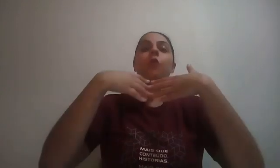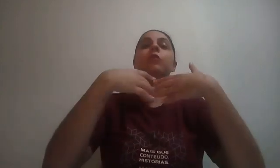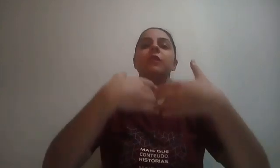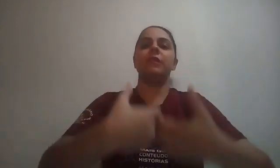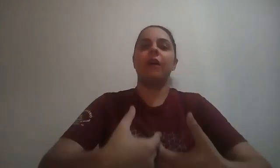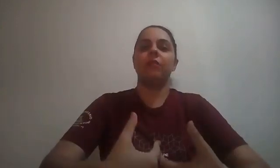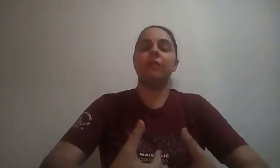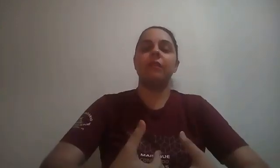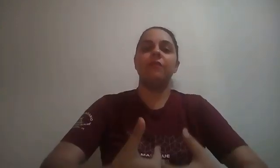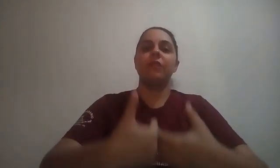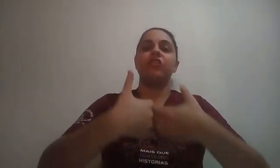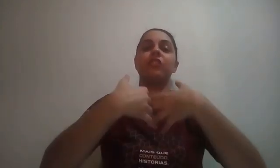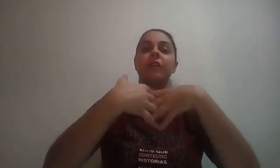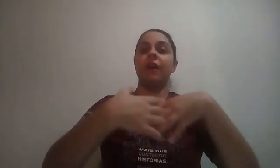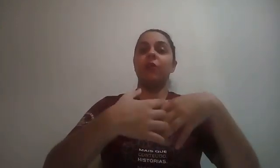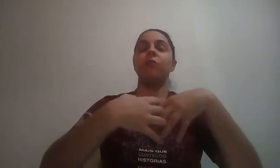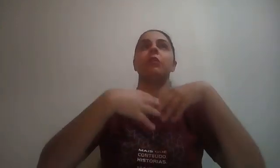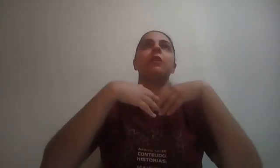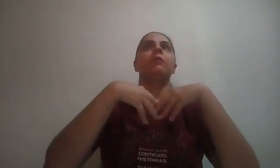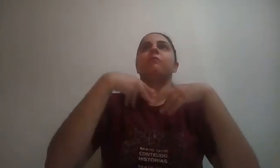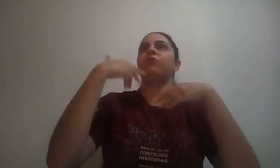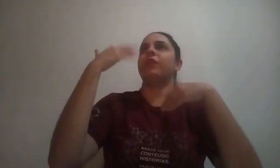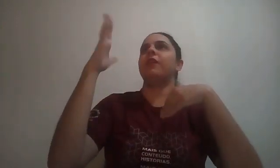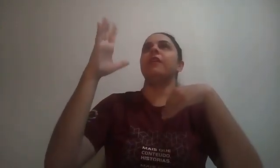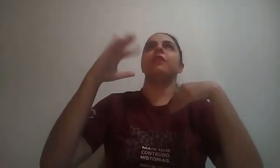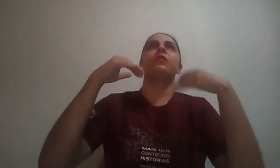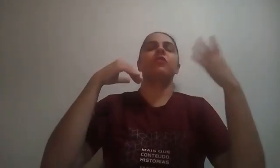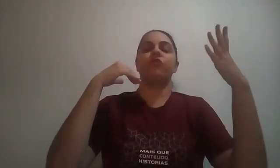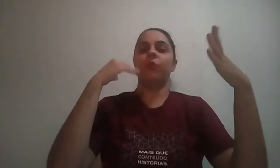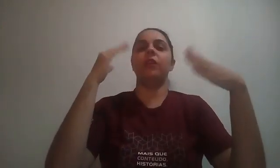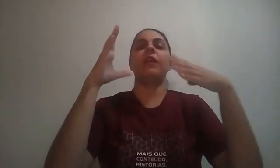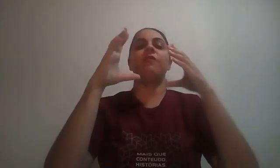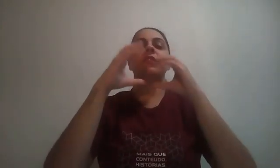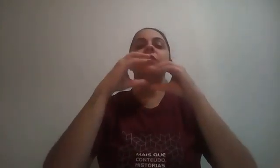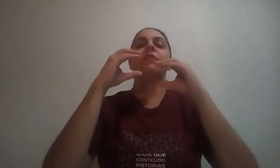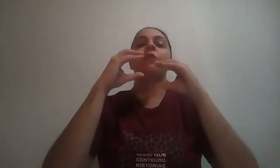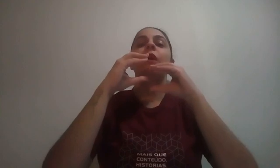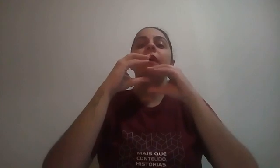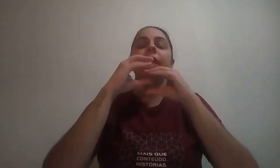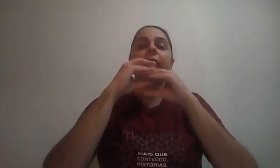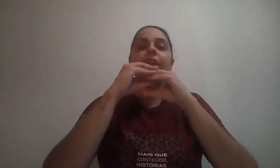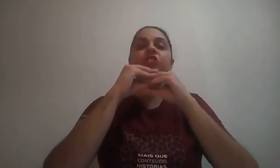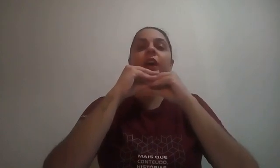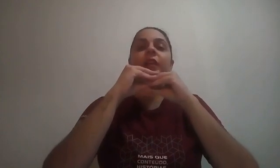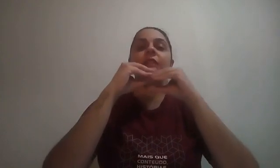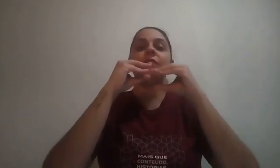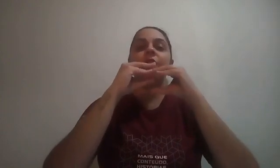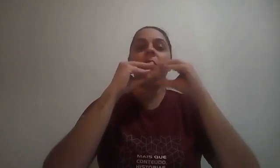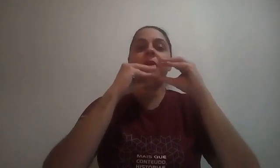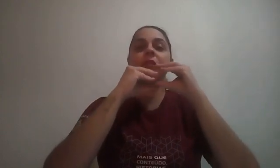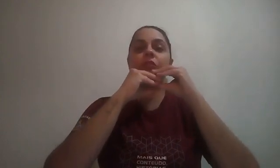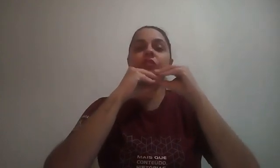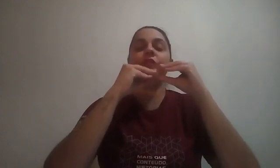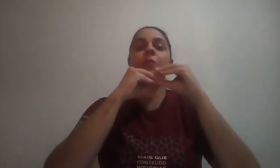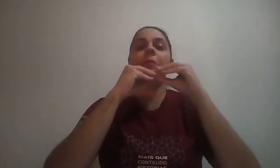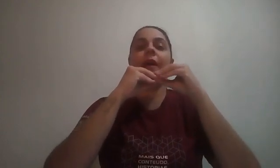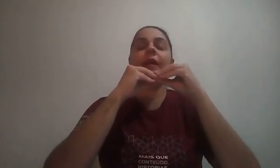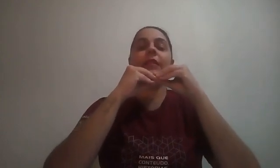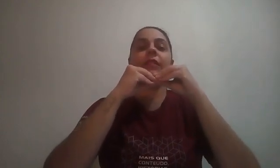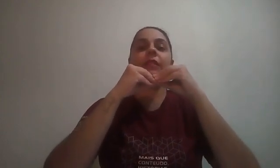outras aulas que vocês terão, do quinto, sexto ano, é que vocês vão encaixar essas informações de forma mais